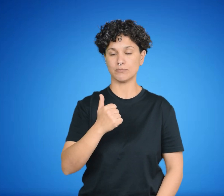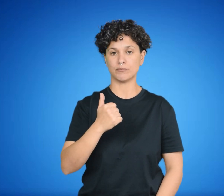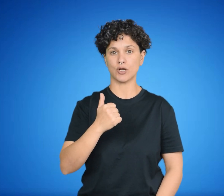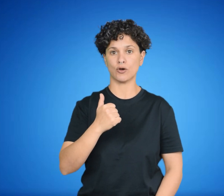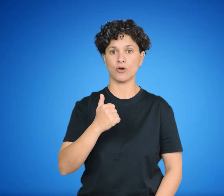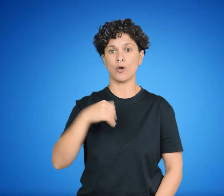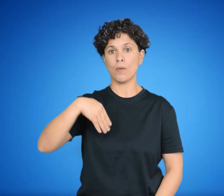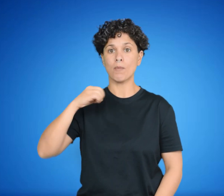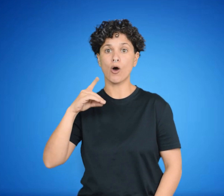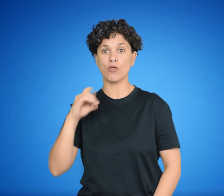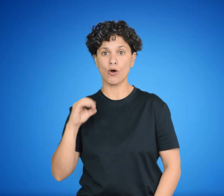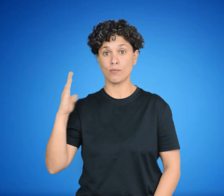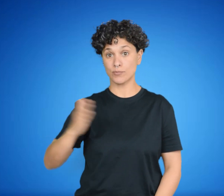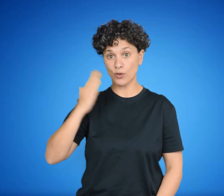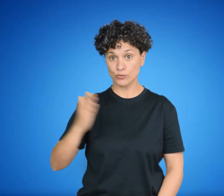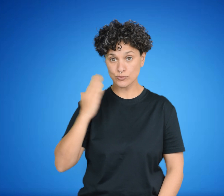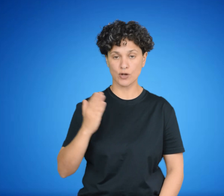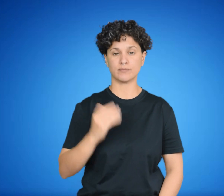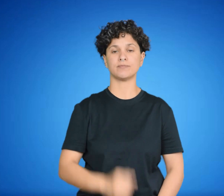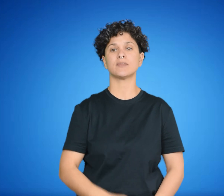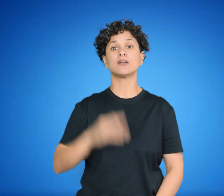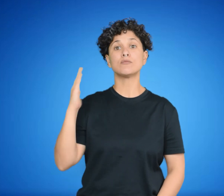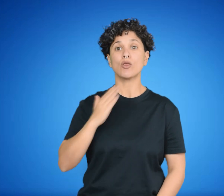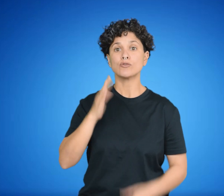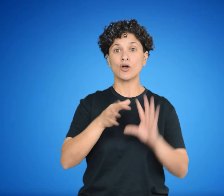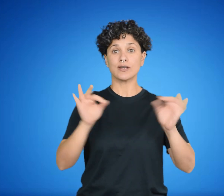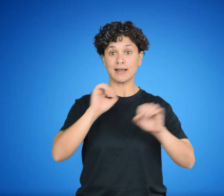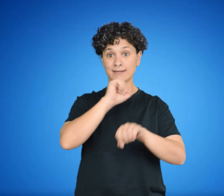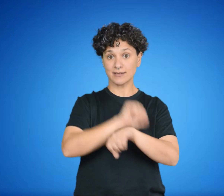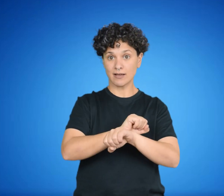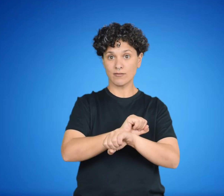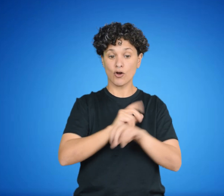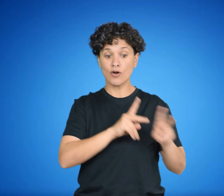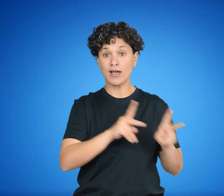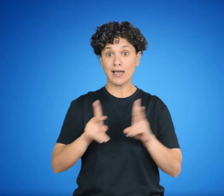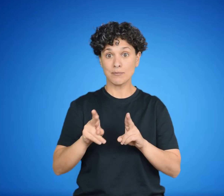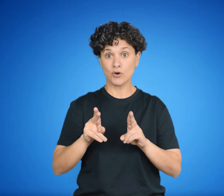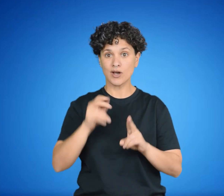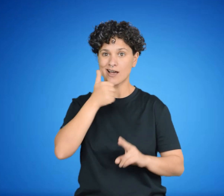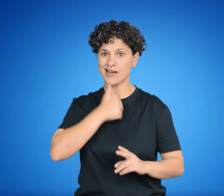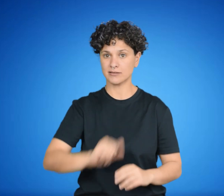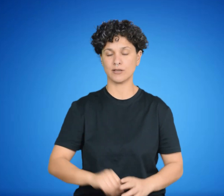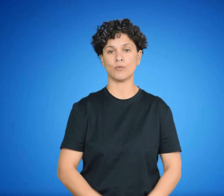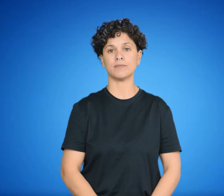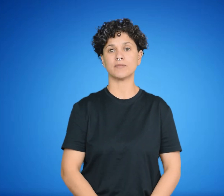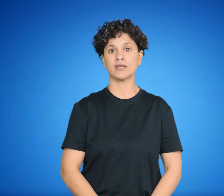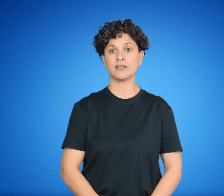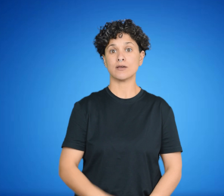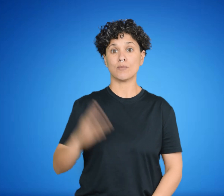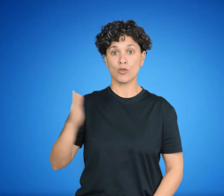El modo de producción esclavista, típico de la antigüedad El modo de producción feudal,